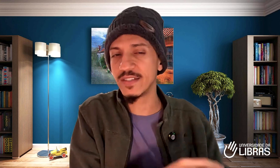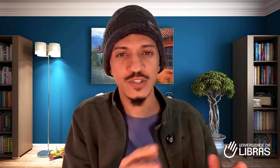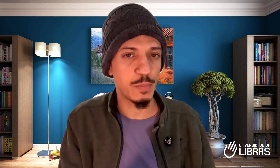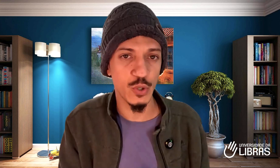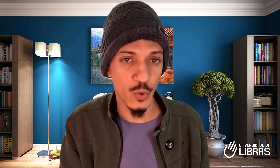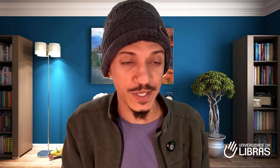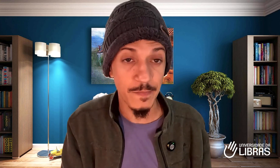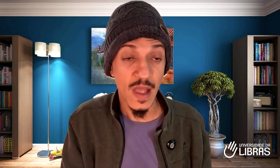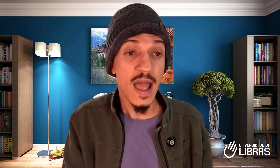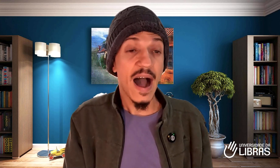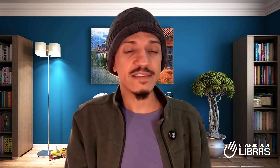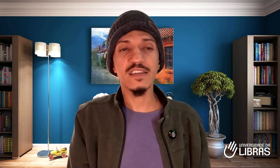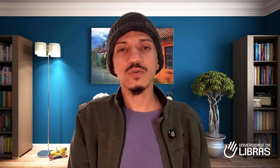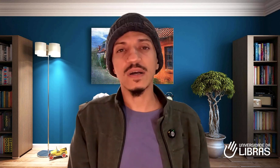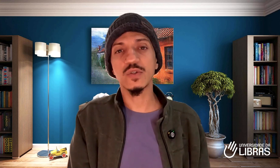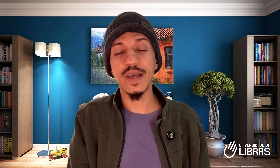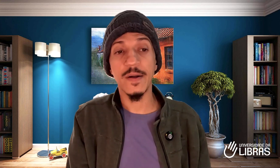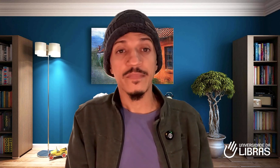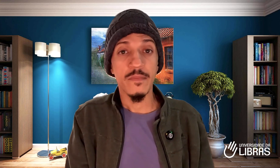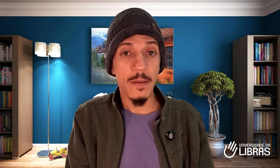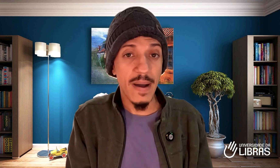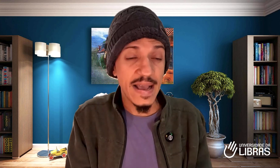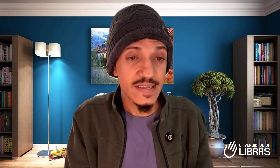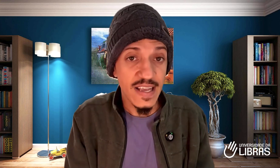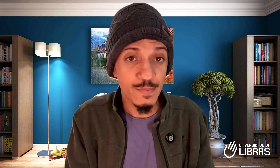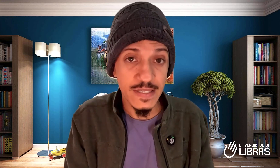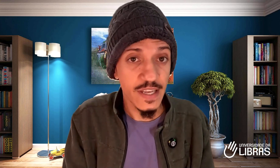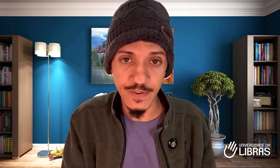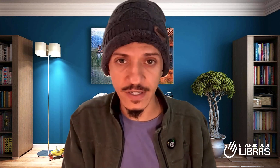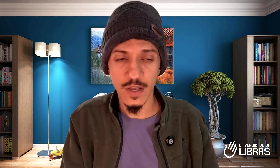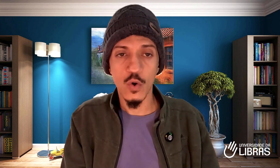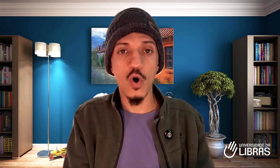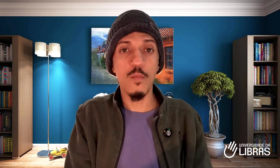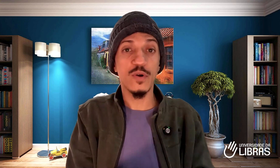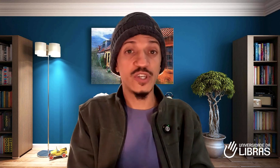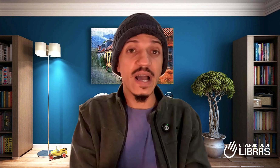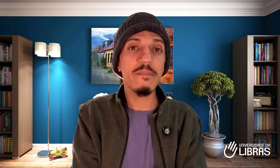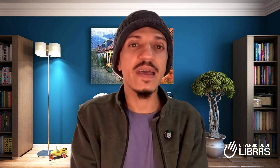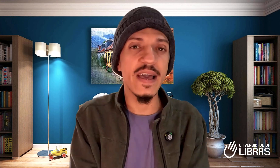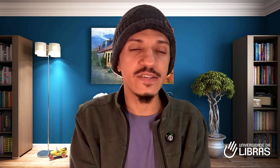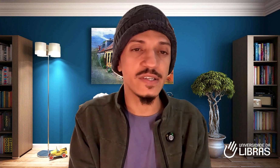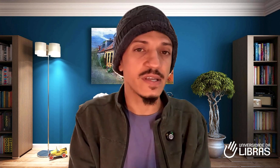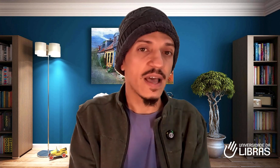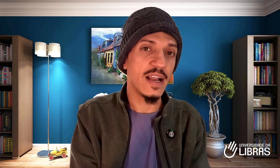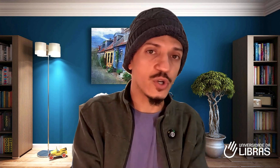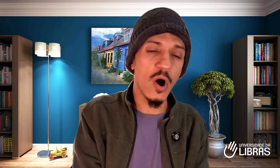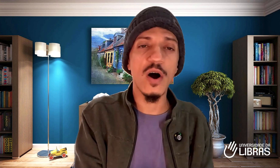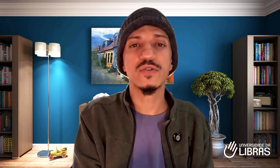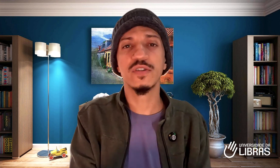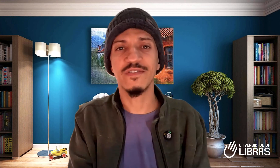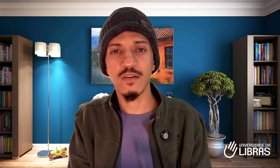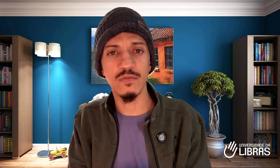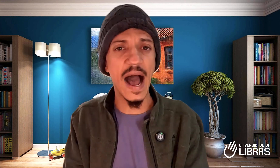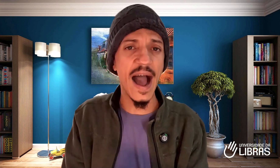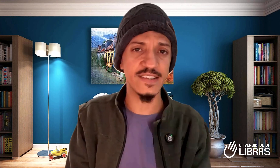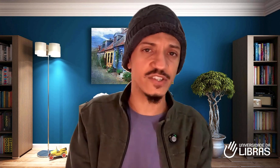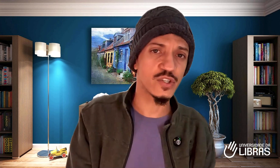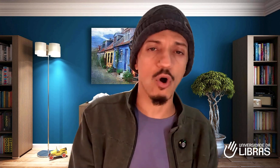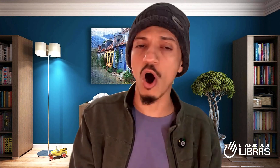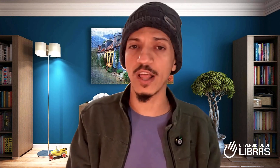tipo de coisa, até situações mais específicas, como de ambientes religiosos, de faculdade, de escola, de